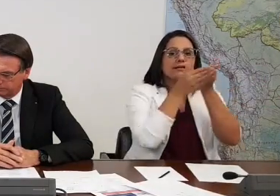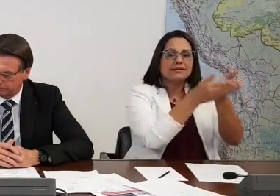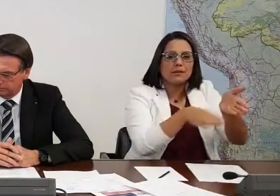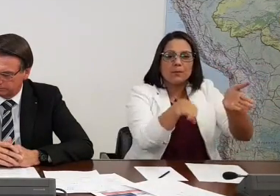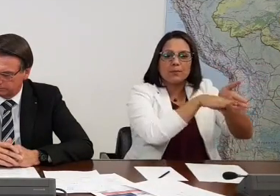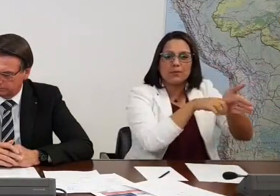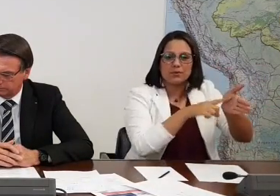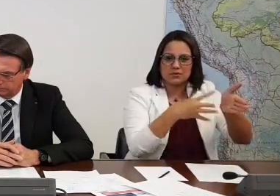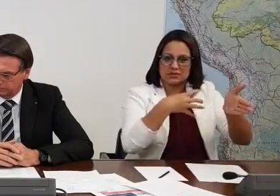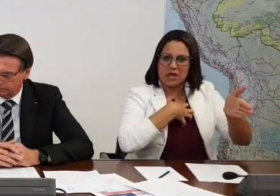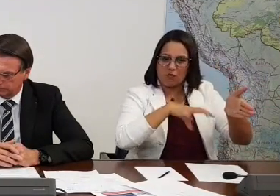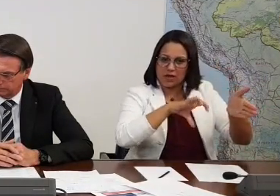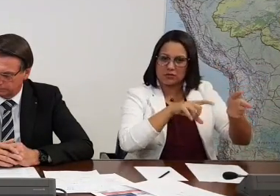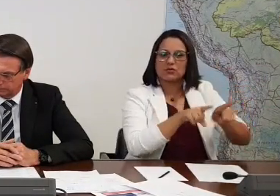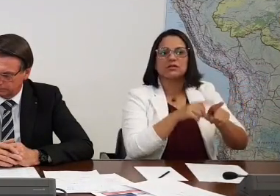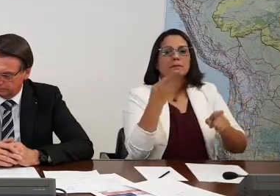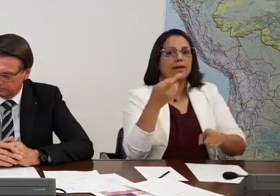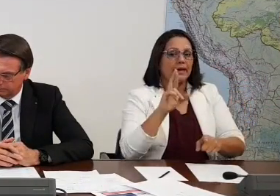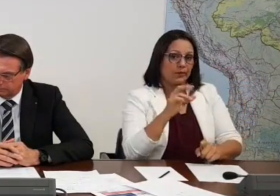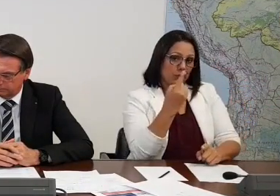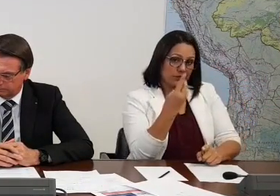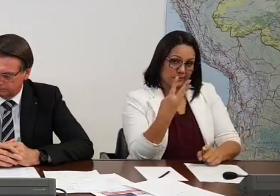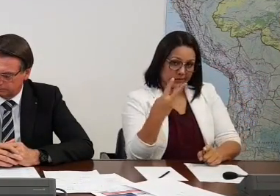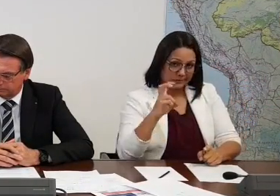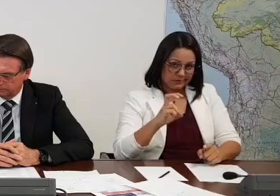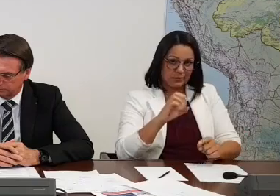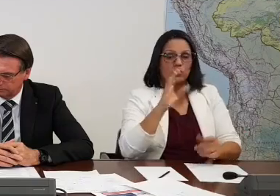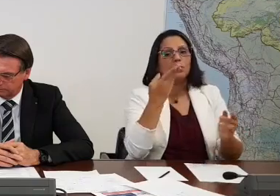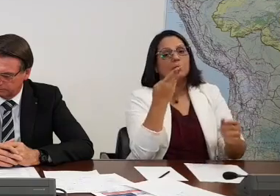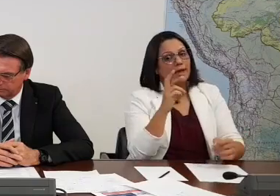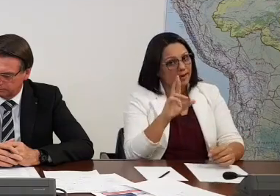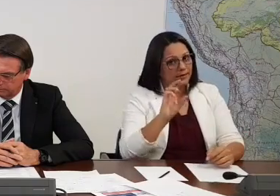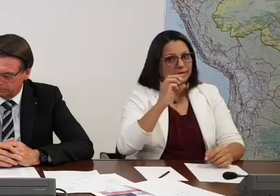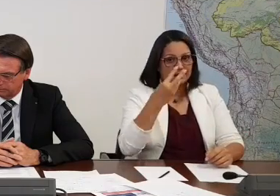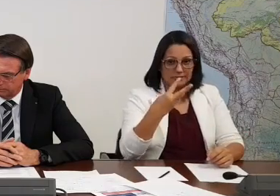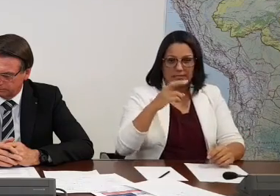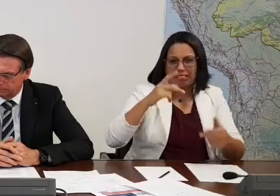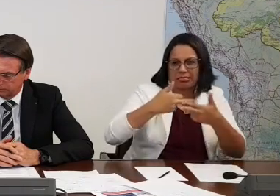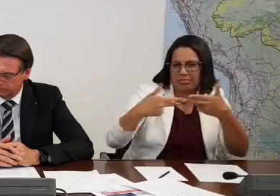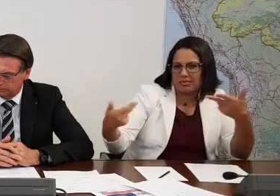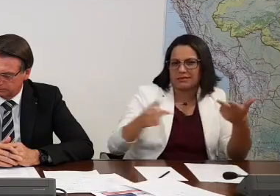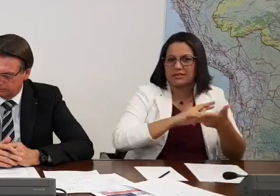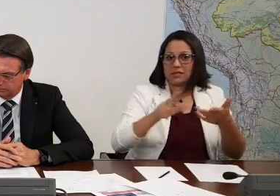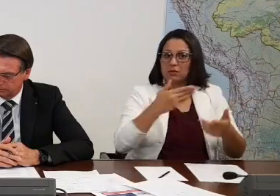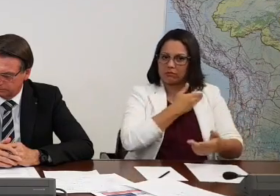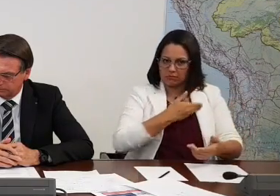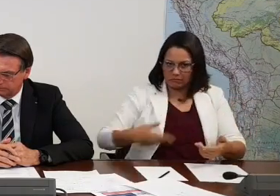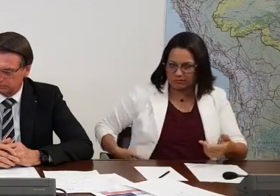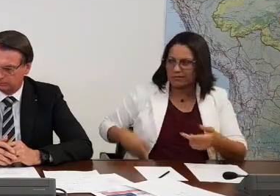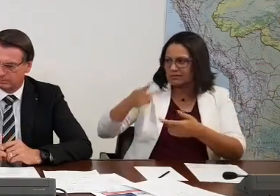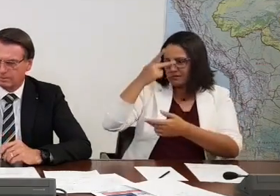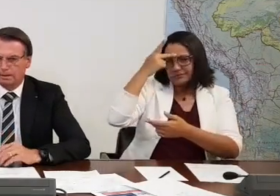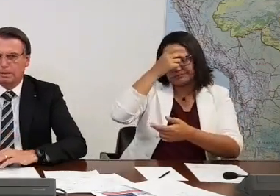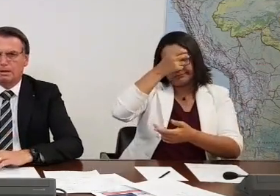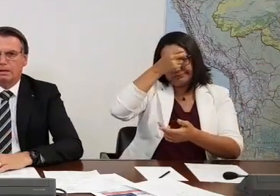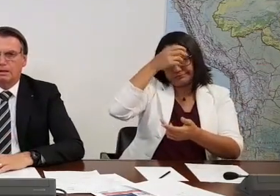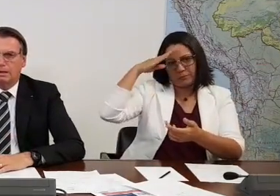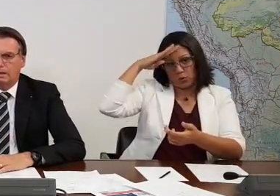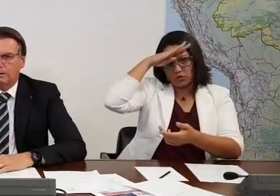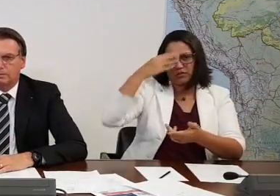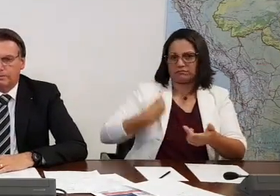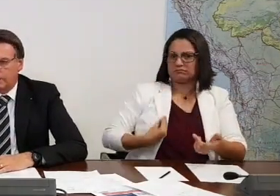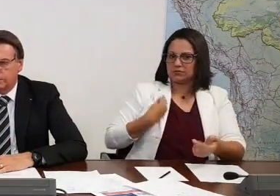fazer investimento na BR-135, na BR-030. Então o governo Bolsonaro vai estar muito presente na infraestrutura baiana, presidente.